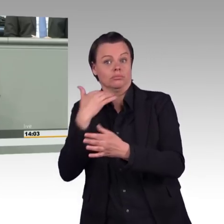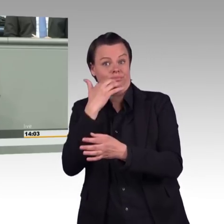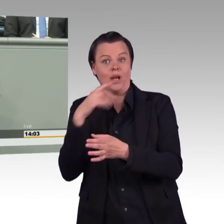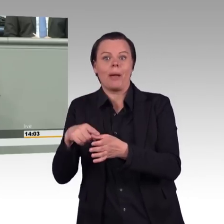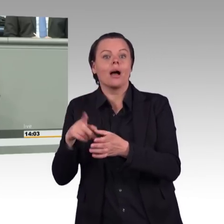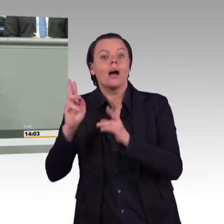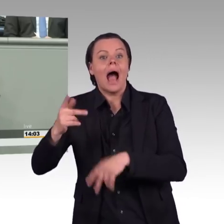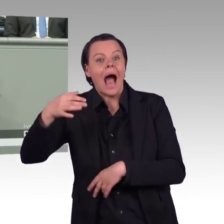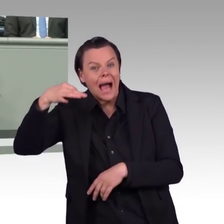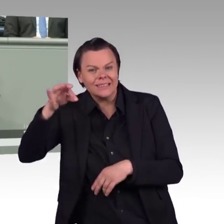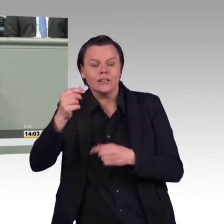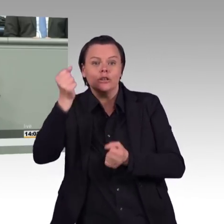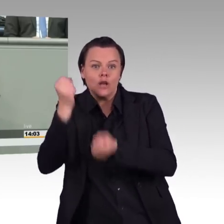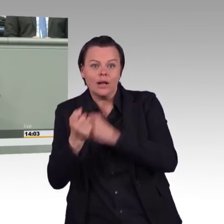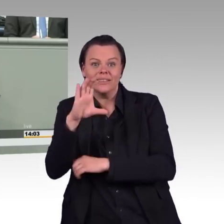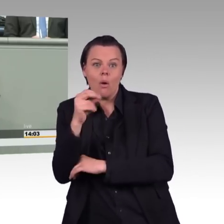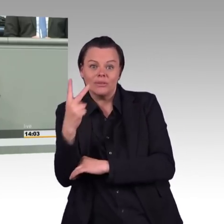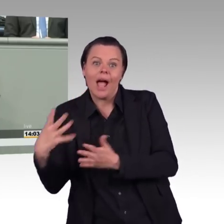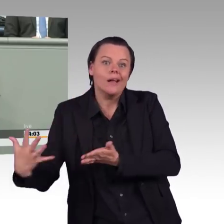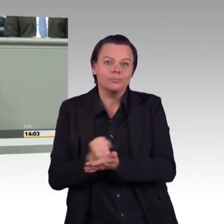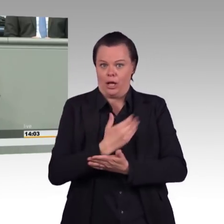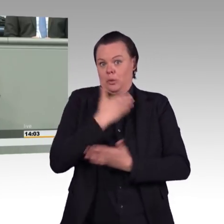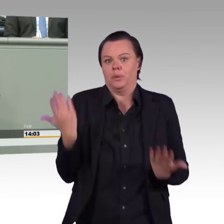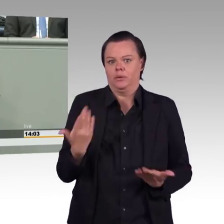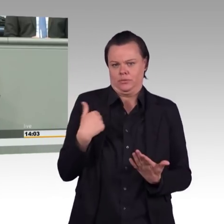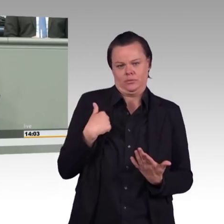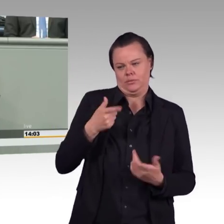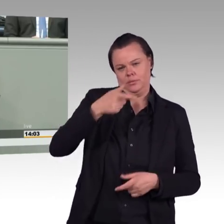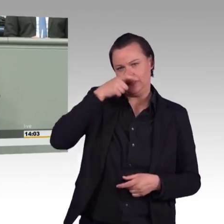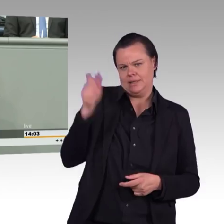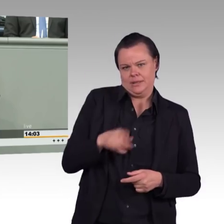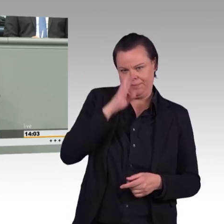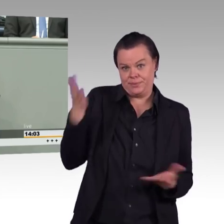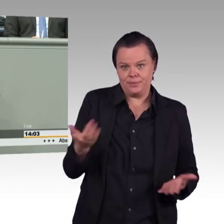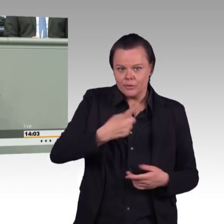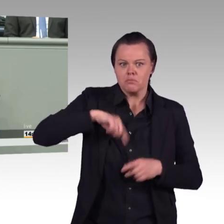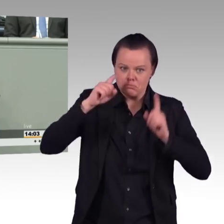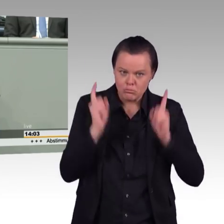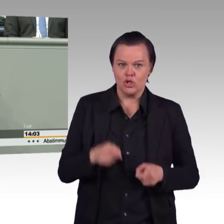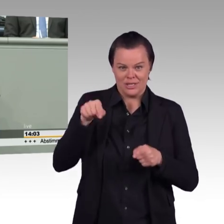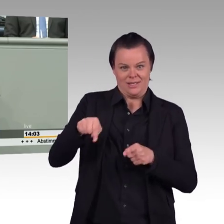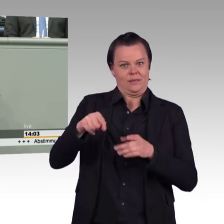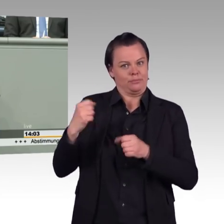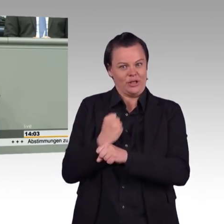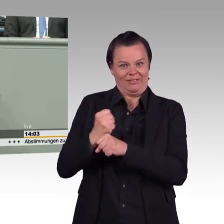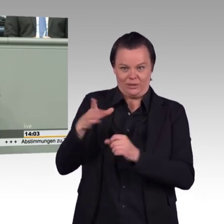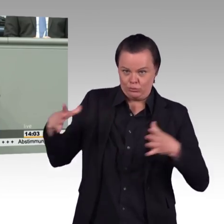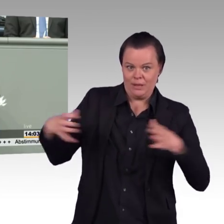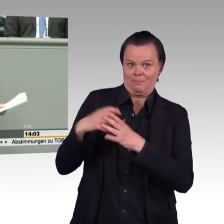ist schon seit spätestens 1986 die Partei des sozialökologischen Umbaus. Daran arbeiten wir gemeinsam mit all den, die uns begleiten. Dankeschön.